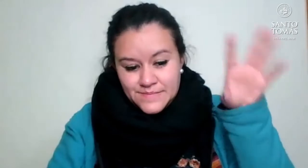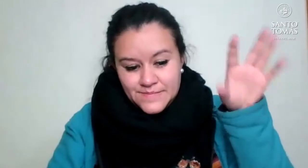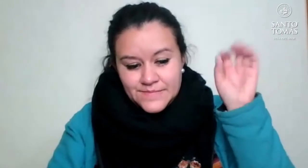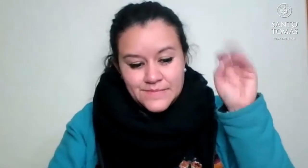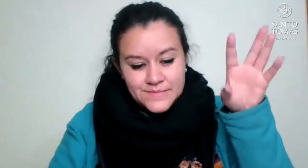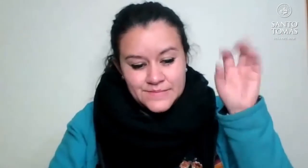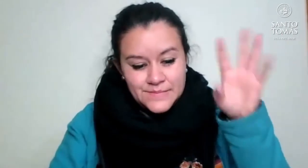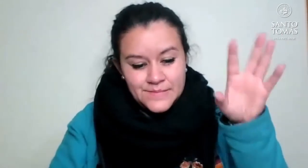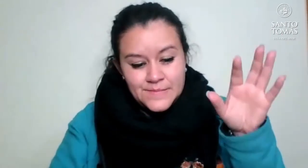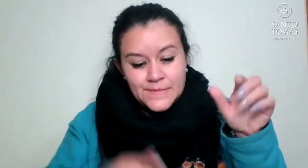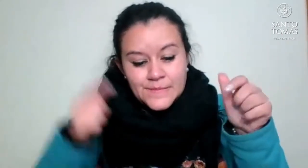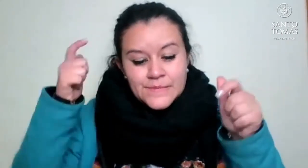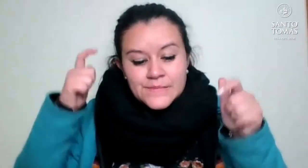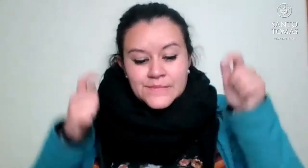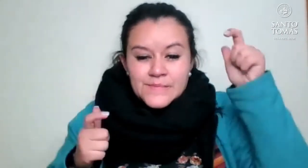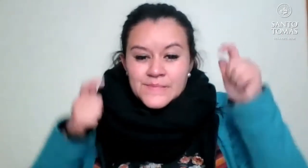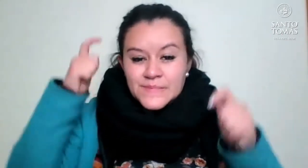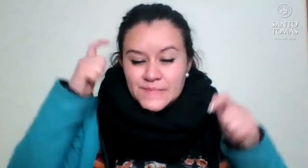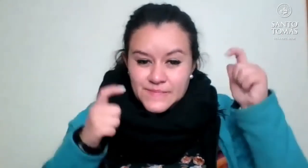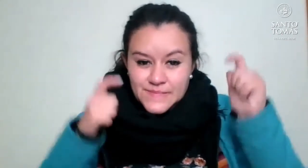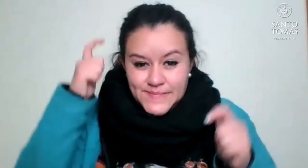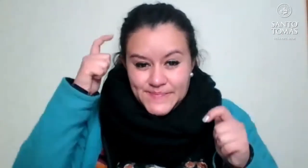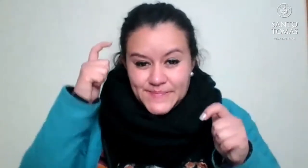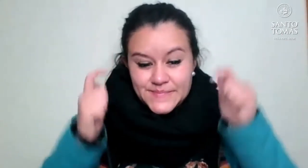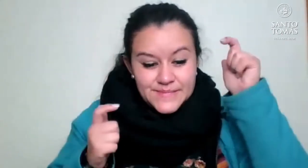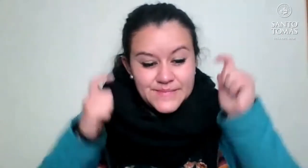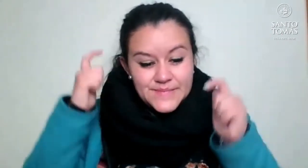Villa Alemana. Olmue.